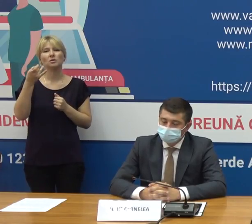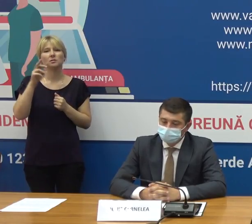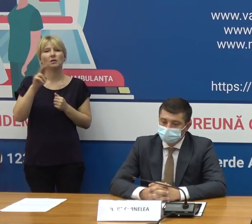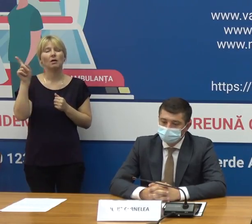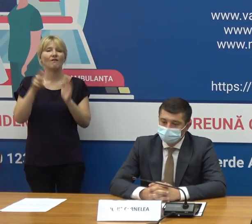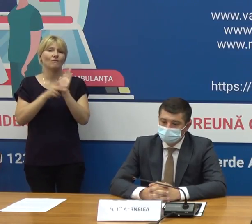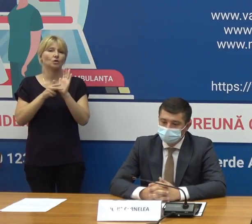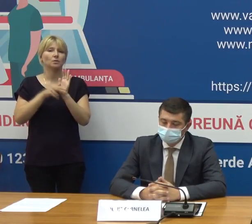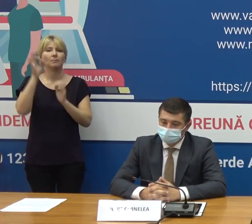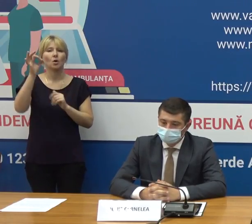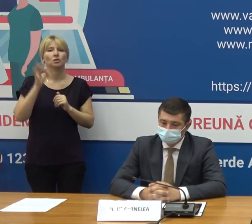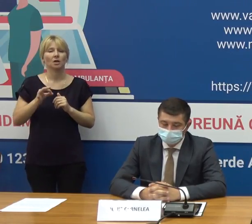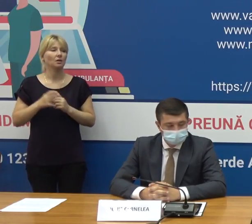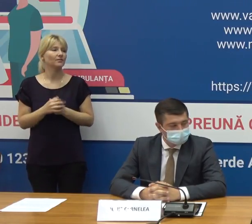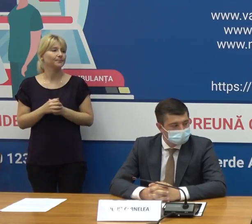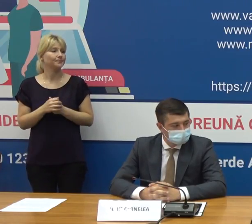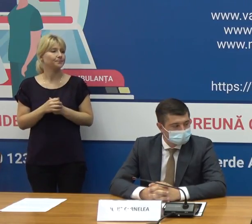în jur de 8%